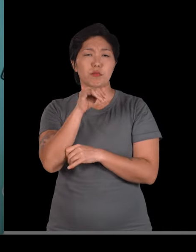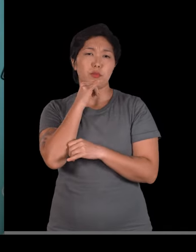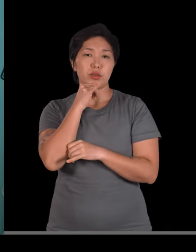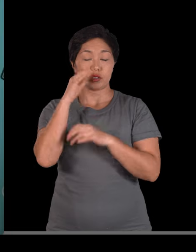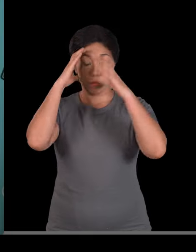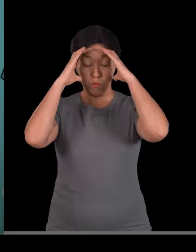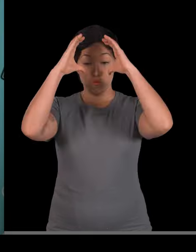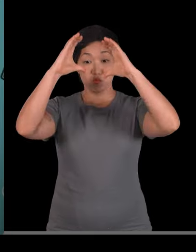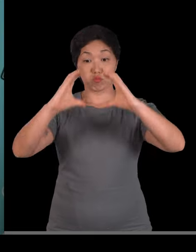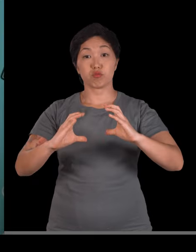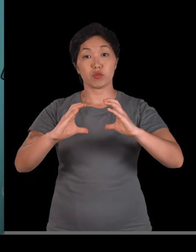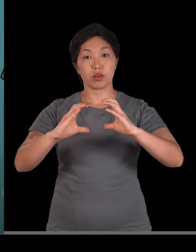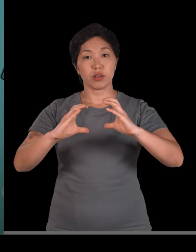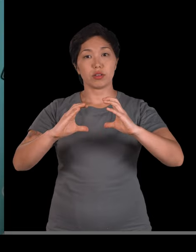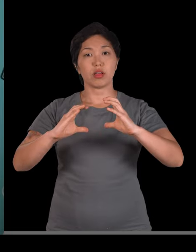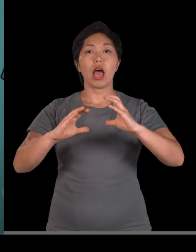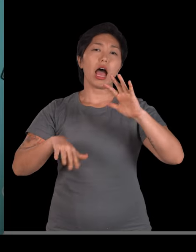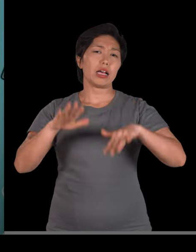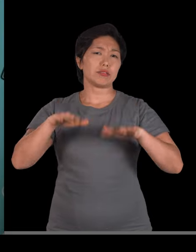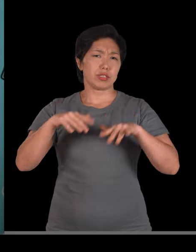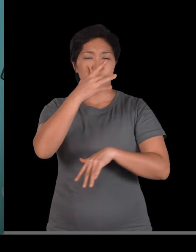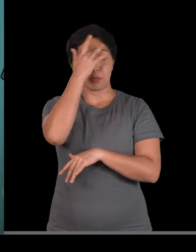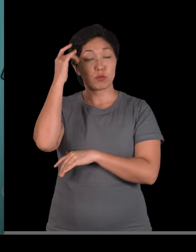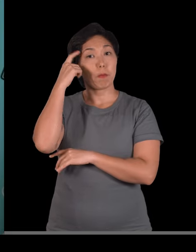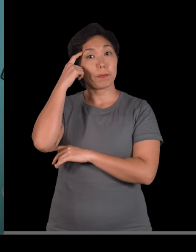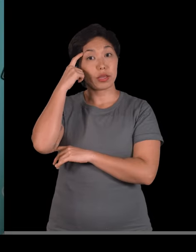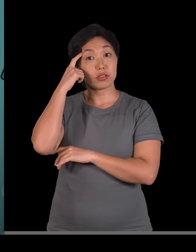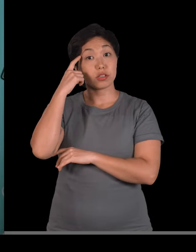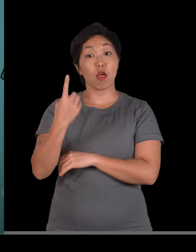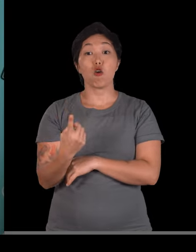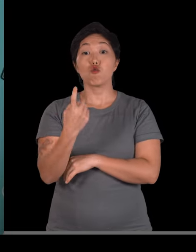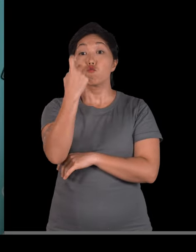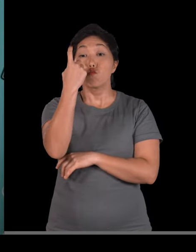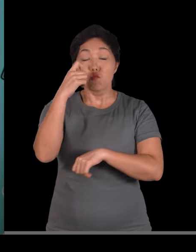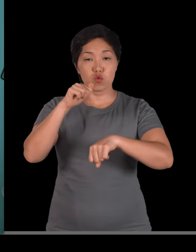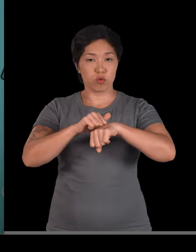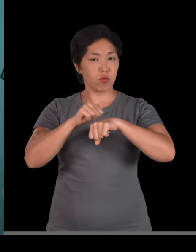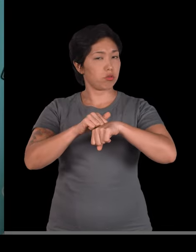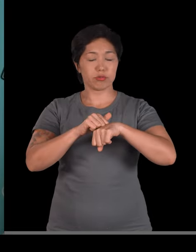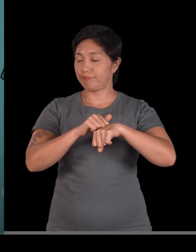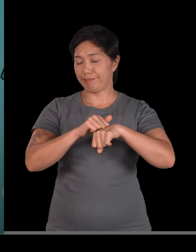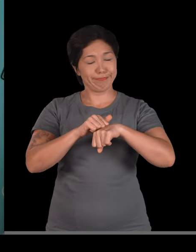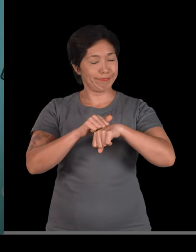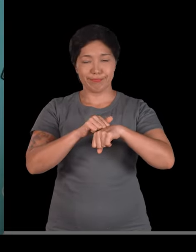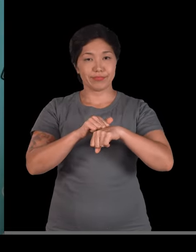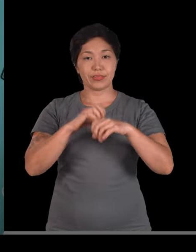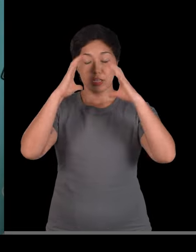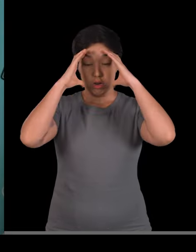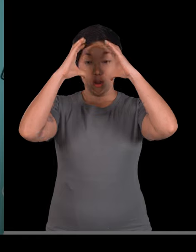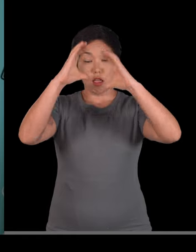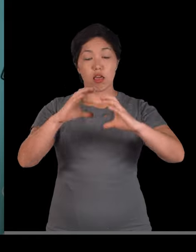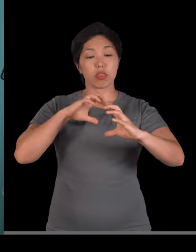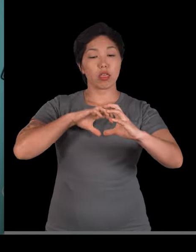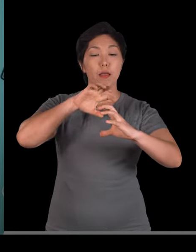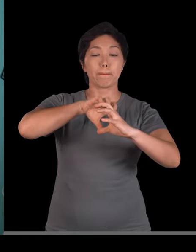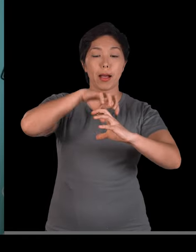crânio, pra algumas pessoas o crânio é um grande capacete, uma coisa só e não é. A gente tá falando de ossos diferentes que estão